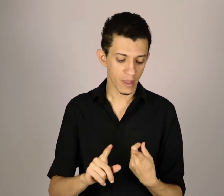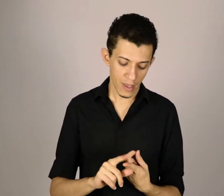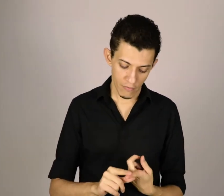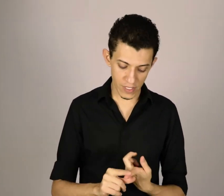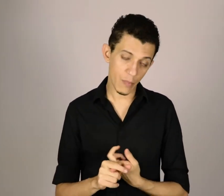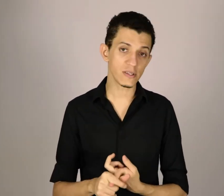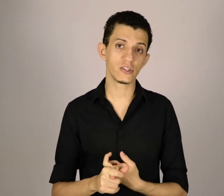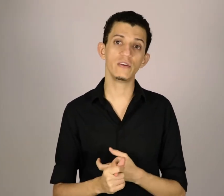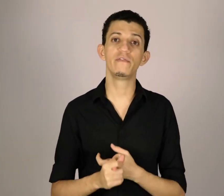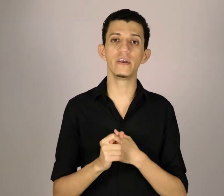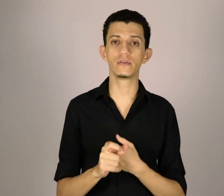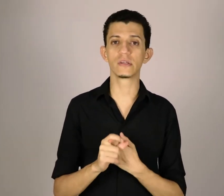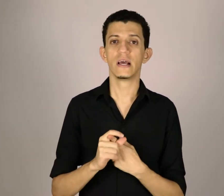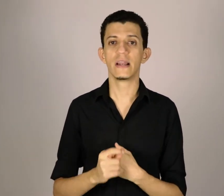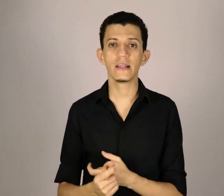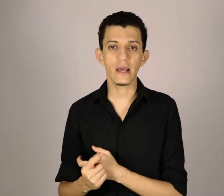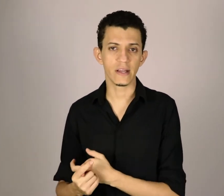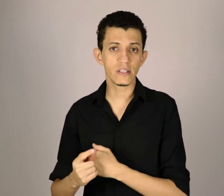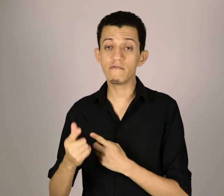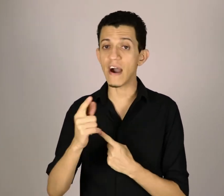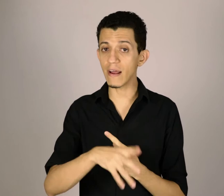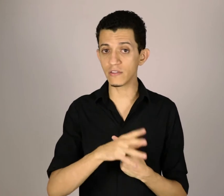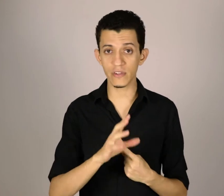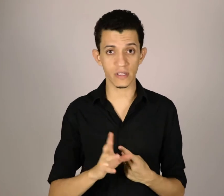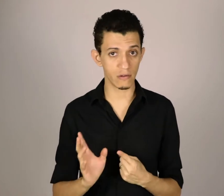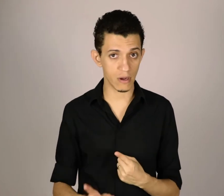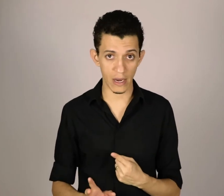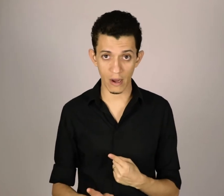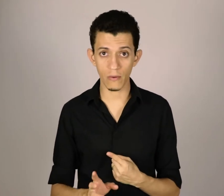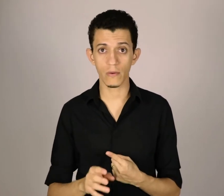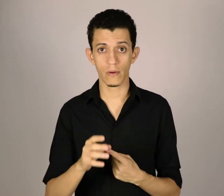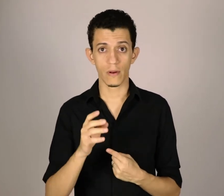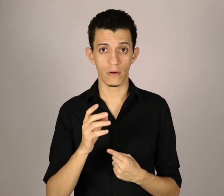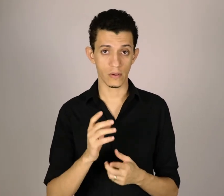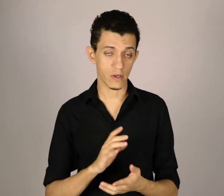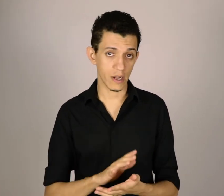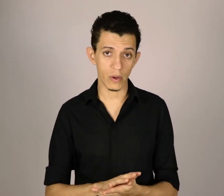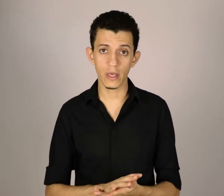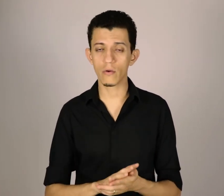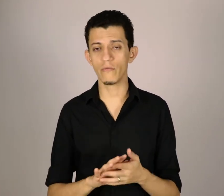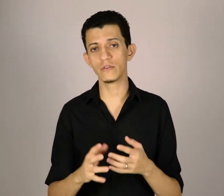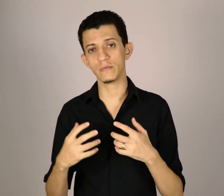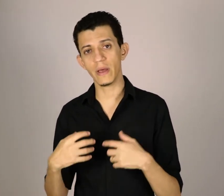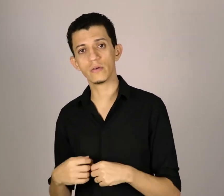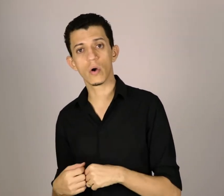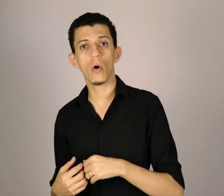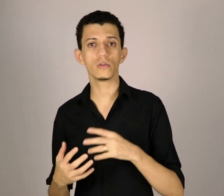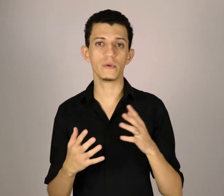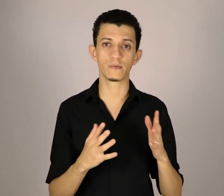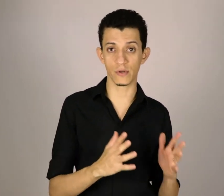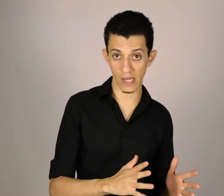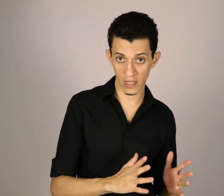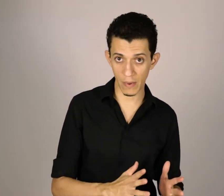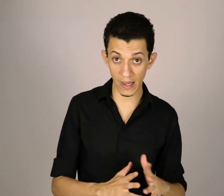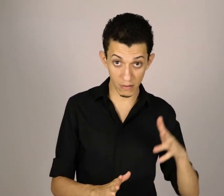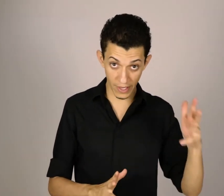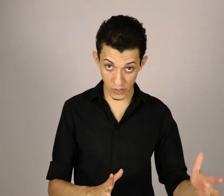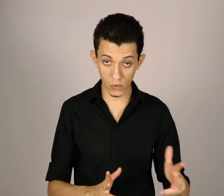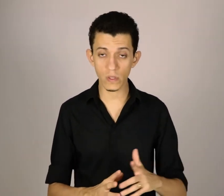você pode assistir vídeos na internet. tem vários vídeos aqui no canal, nosso canal aqui, com vídeos meus, ou de minha esposa Raquel Barreto, que é surda,